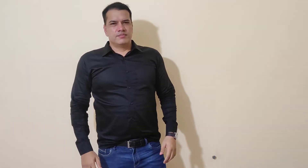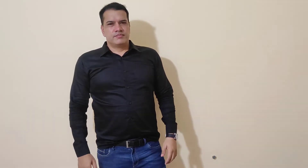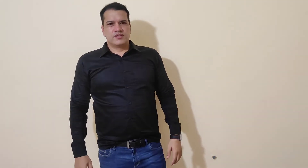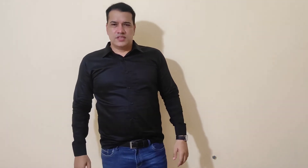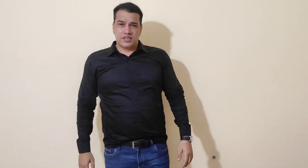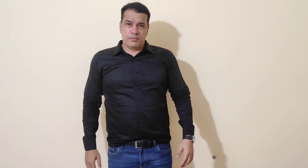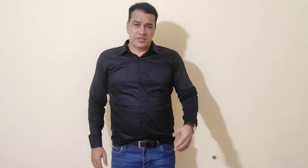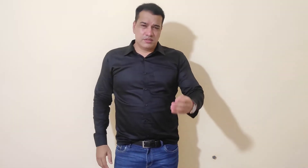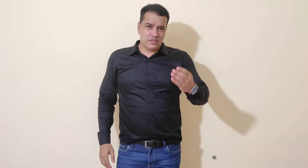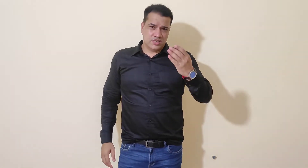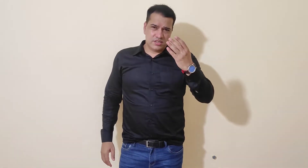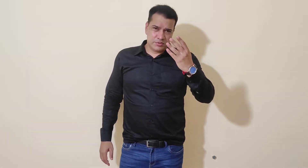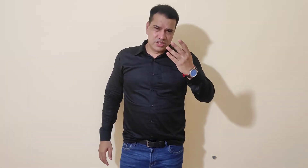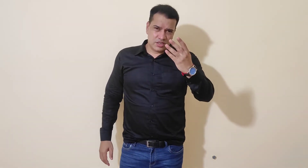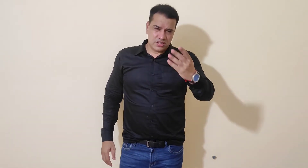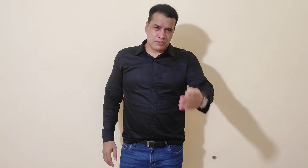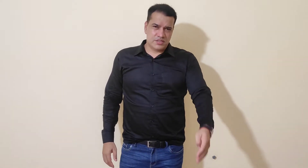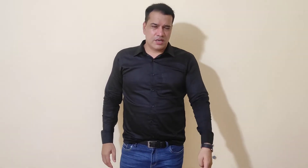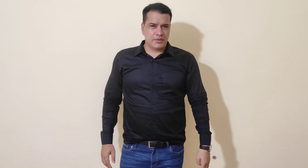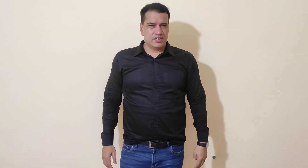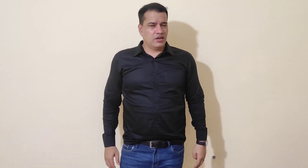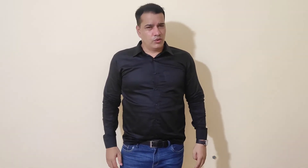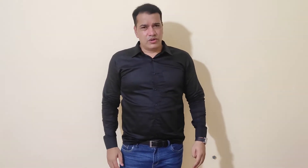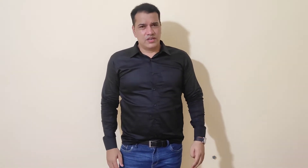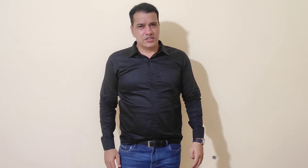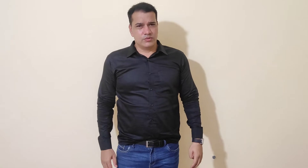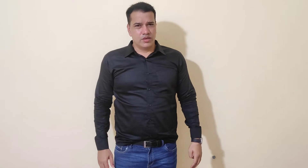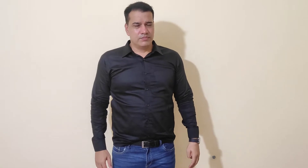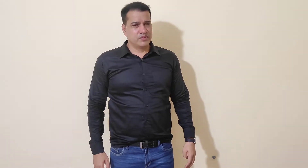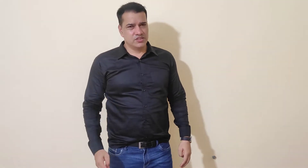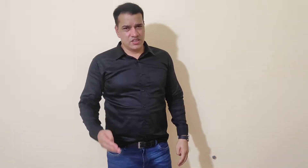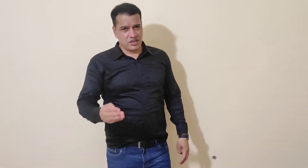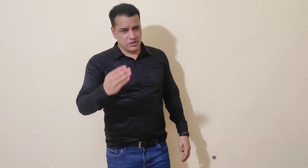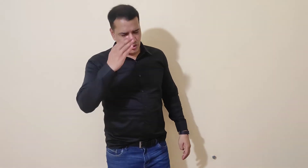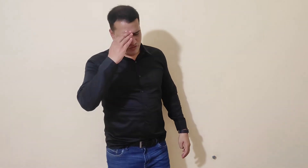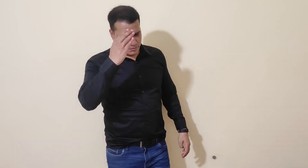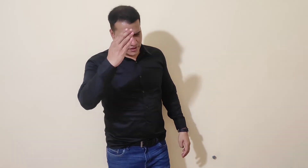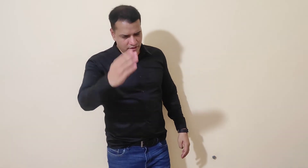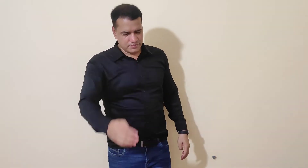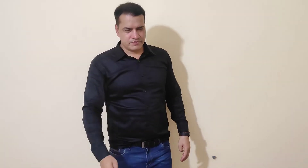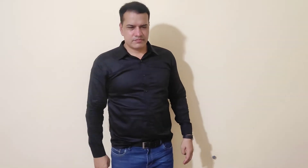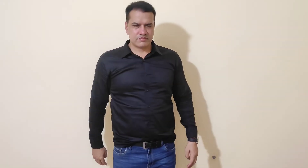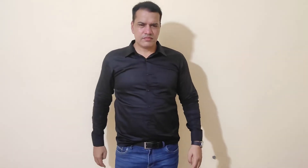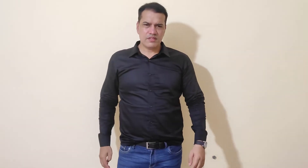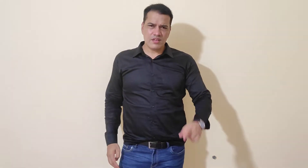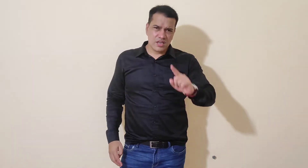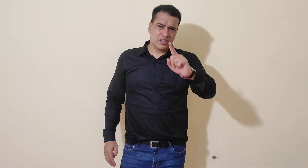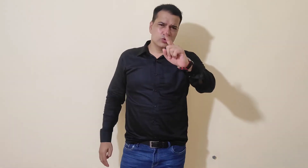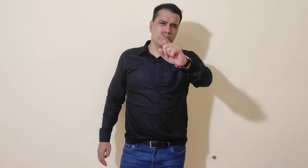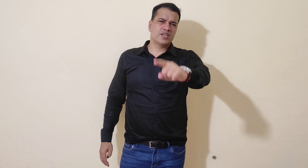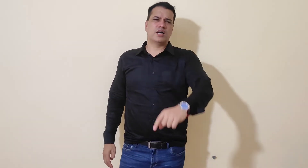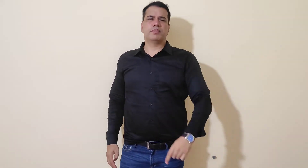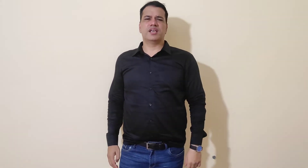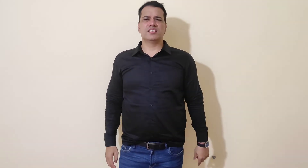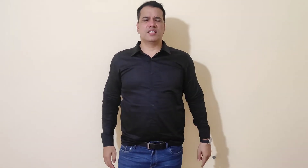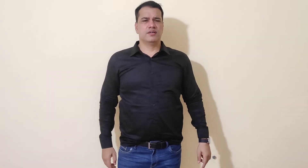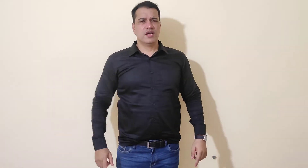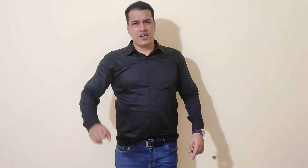जाते जाते लाइफ इंशॉरेंस के उपर आपके सामने चार पंक्तियां और रखना चाहूंगा, जरा गोर फरमाईएगा एक लड़का था दुबलासा पतलासा,